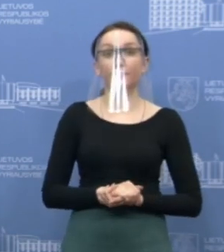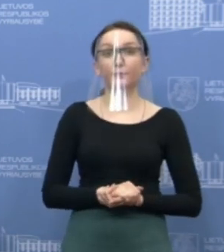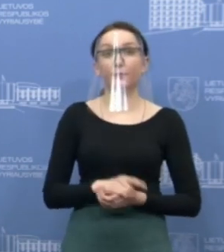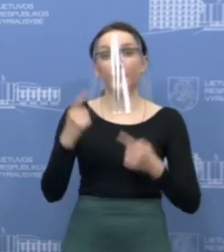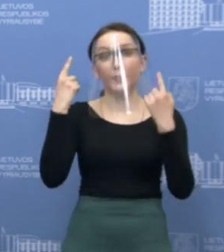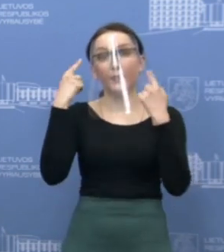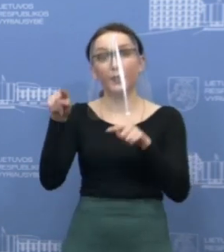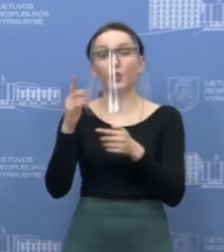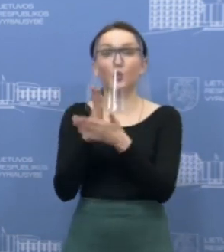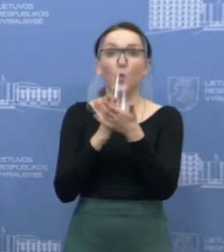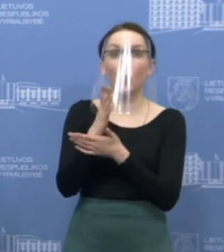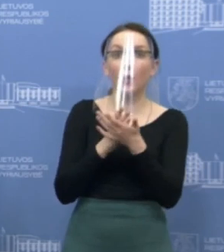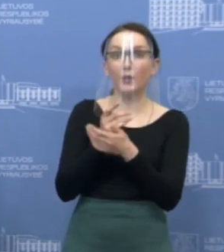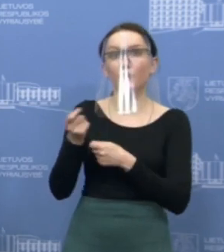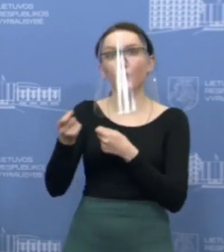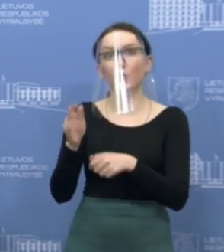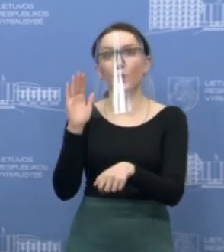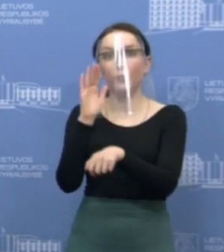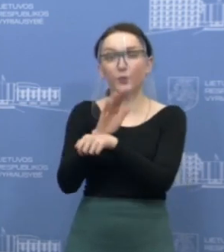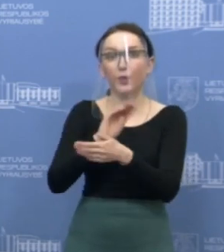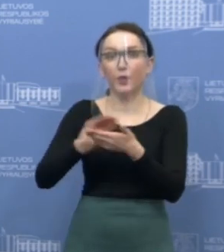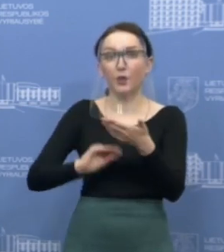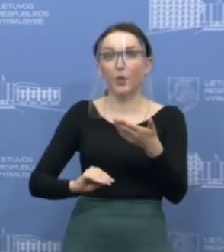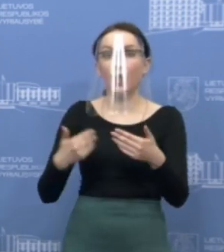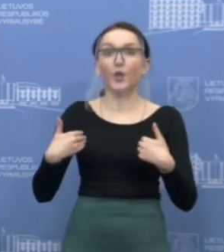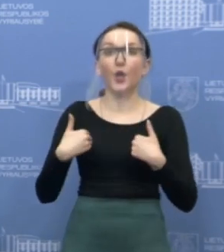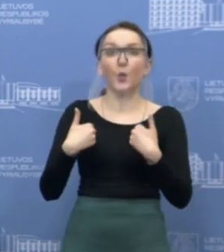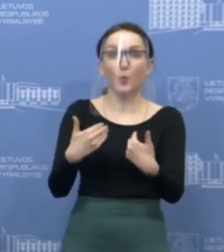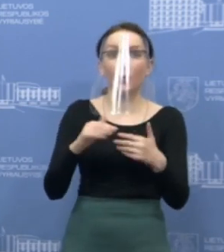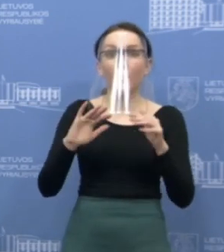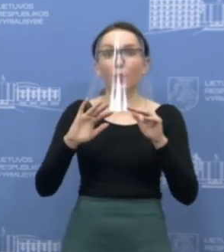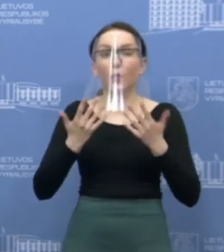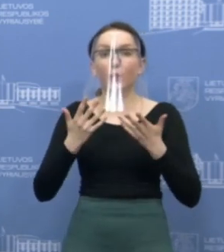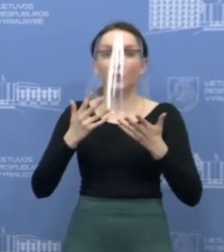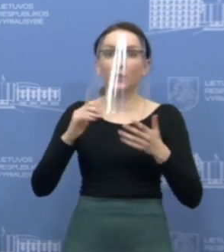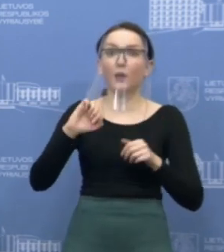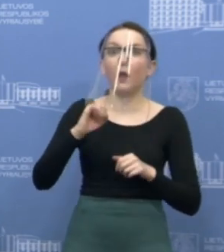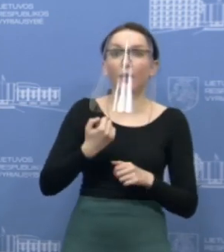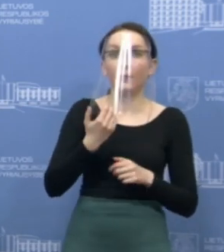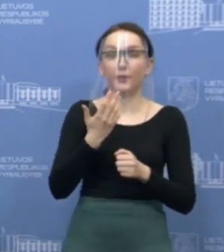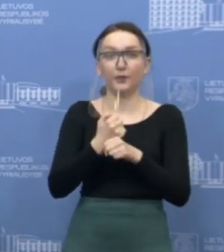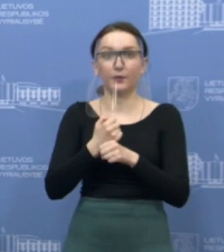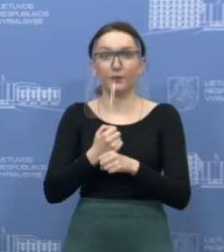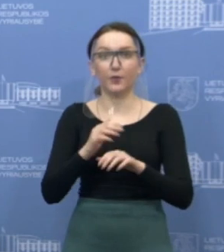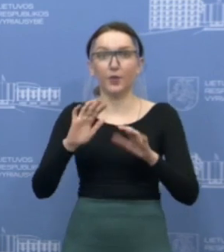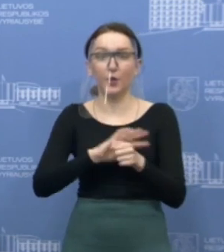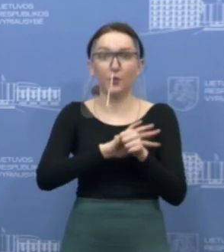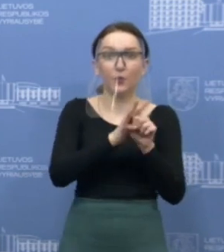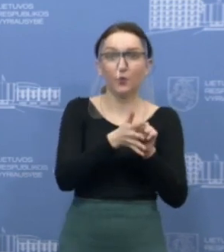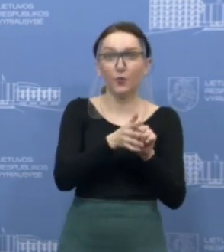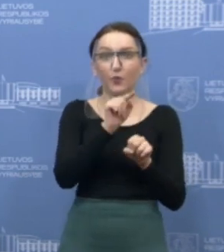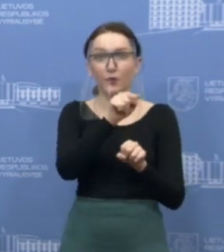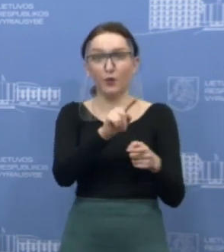Kitas operacijų vadovo sprendimas yra rekomendacijos, kokiu veiksmu turi būti įmamasi, kai korono